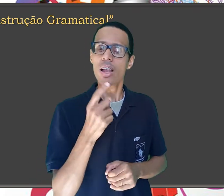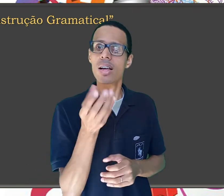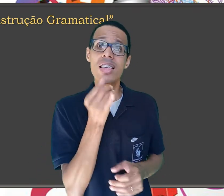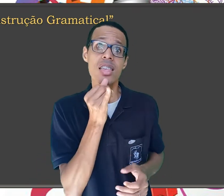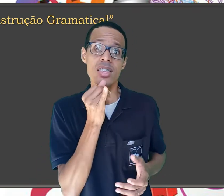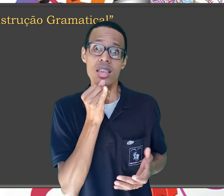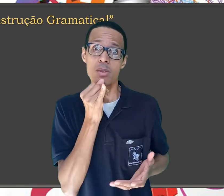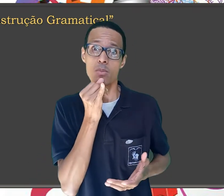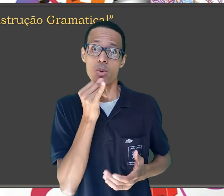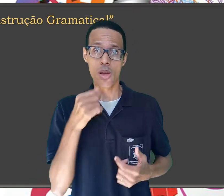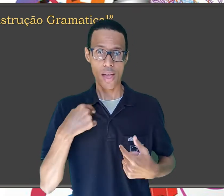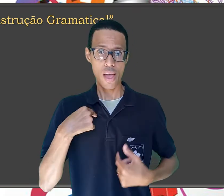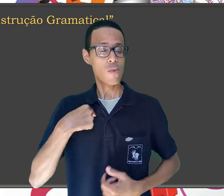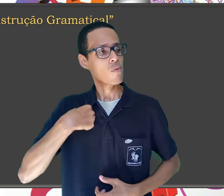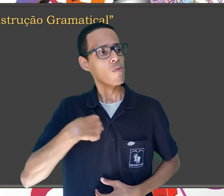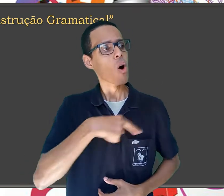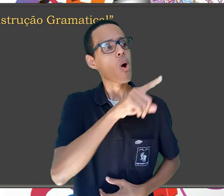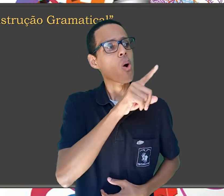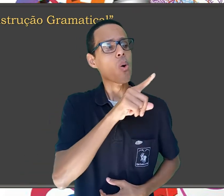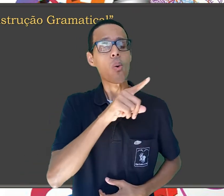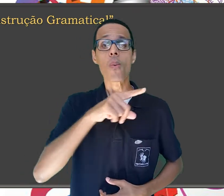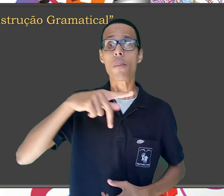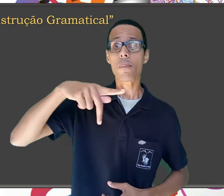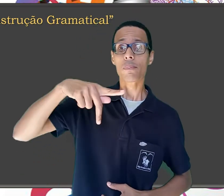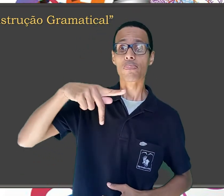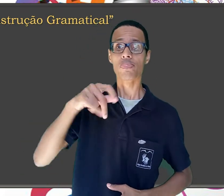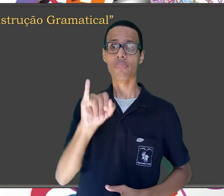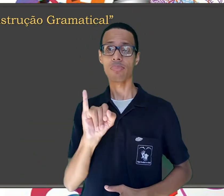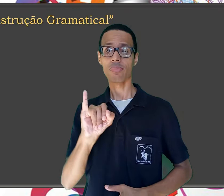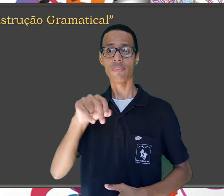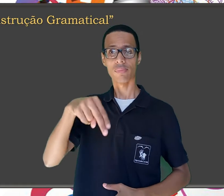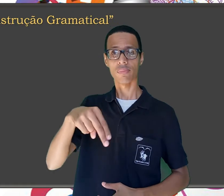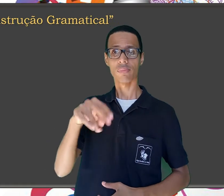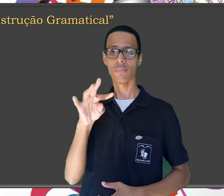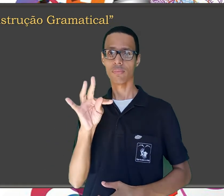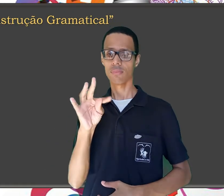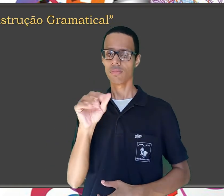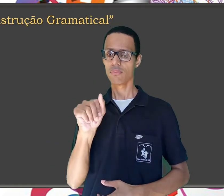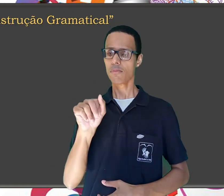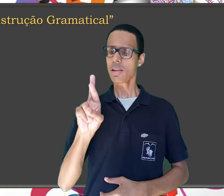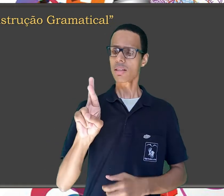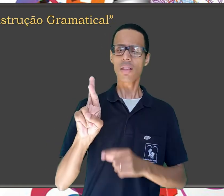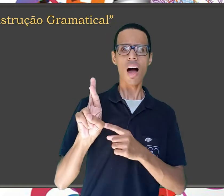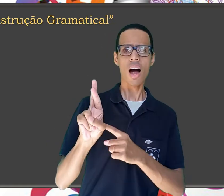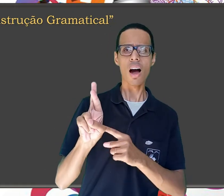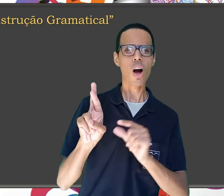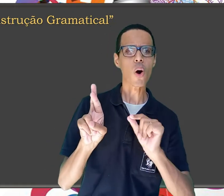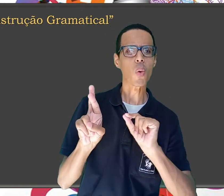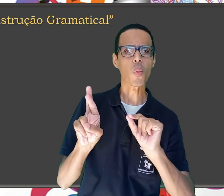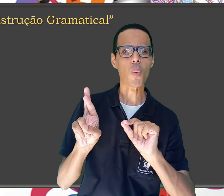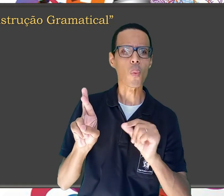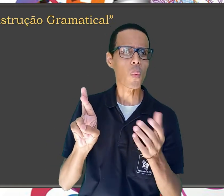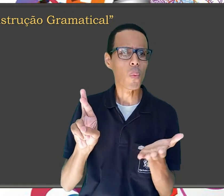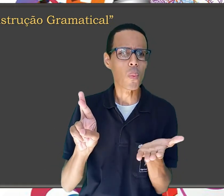Por exemplo, eu vou pintar. Pintar o que?